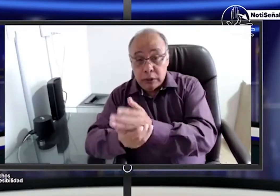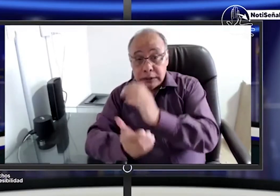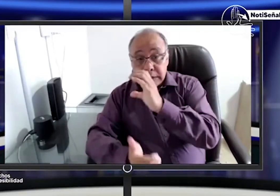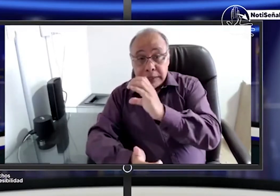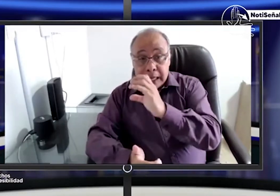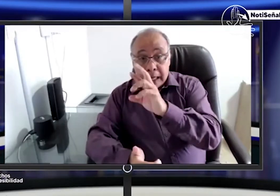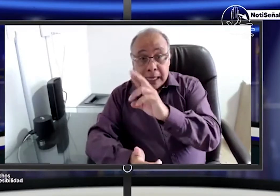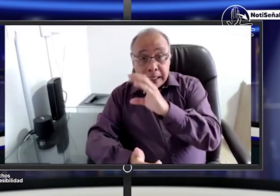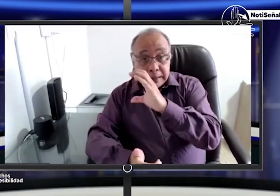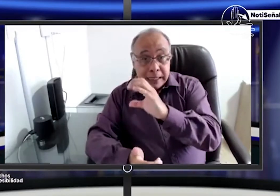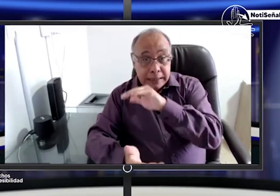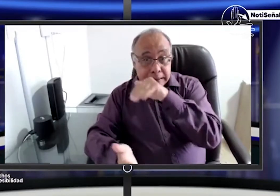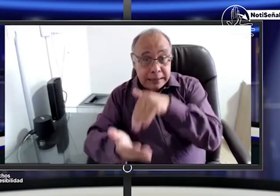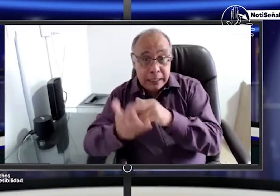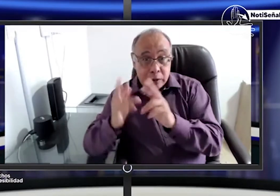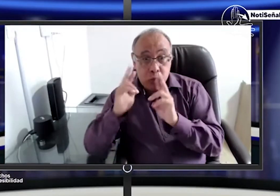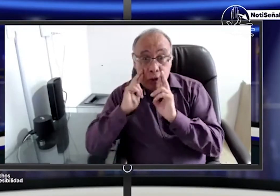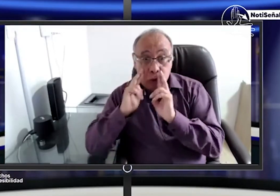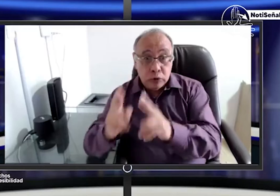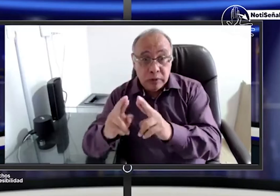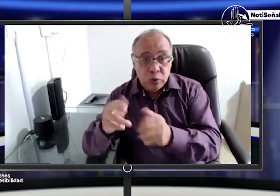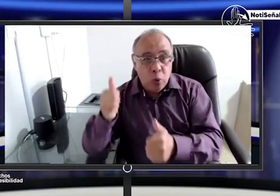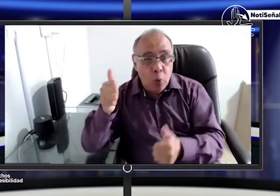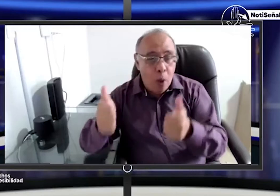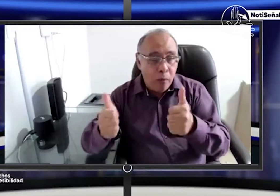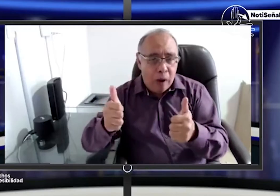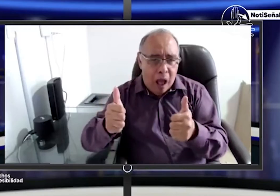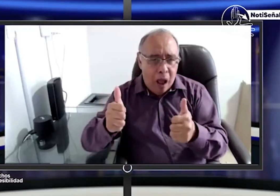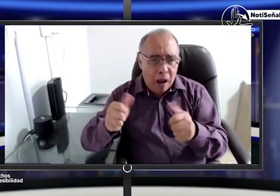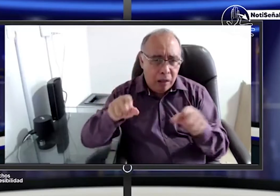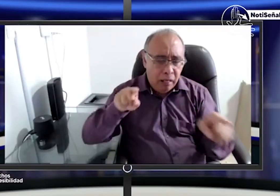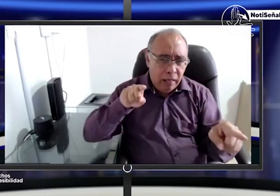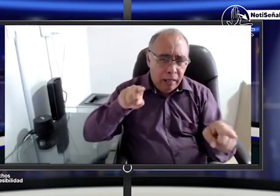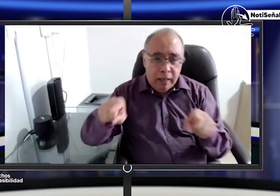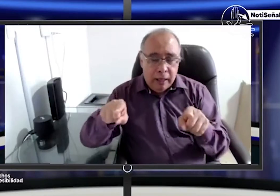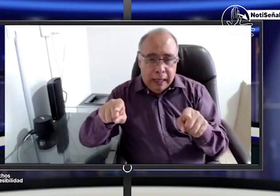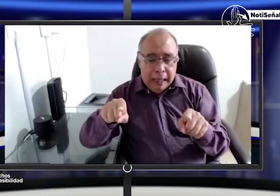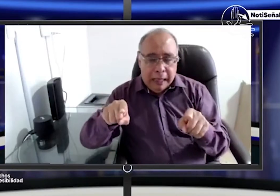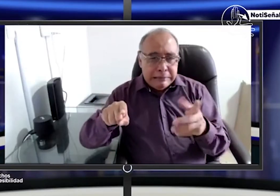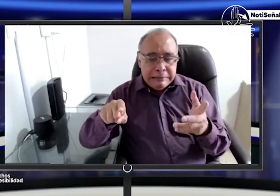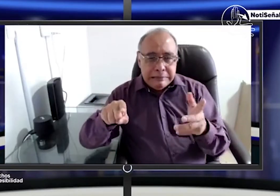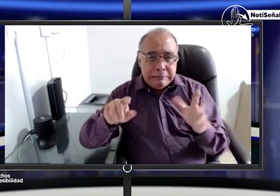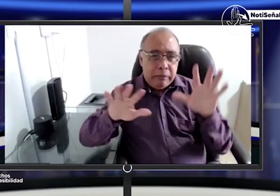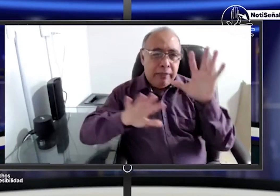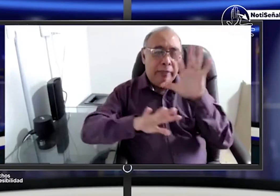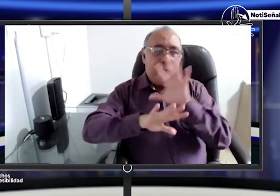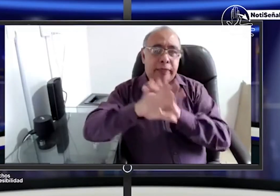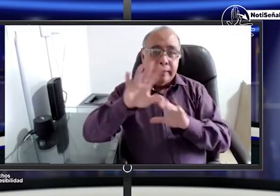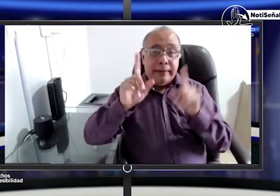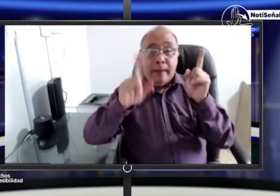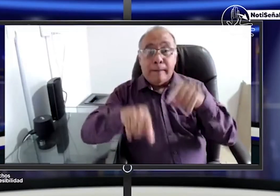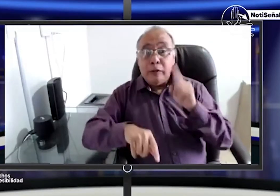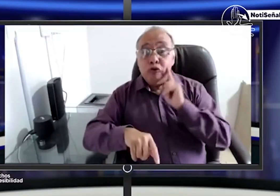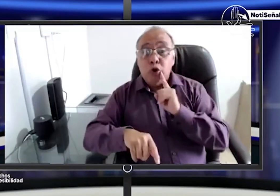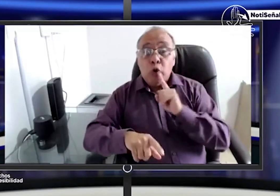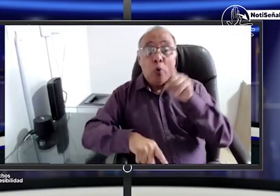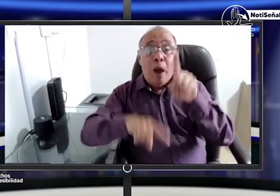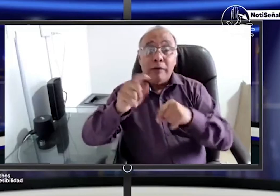resolución y entender que iban a tener personas sordas que se iban a acercar allí qué cosas se tenía que hacer lo mismo los centros de